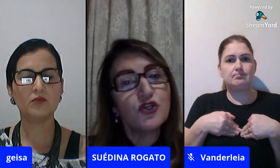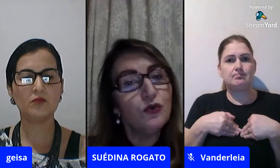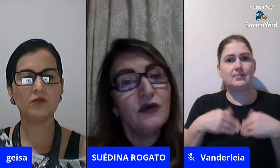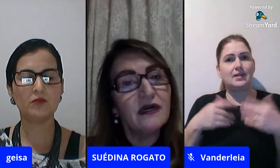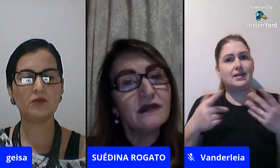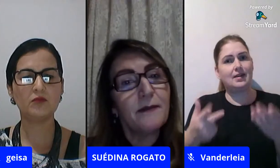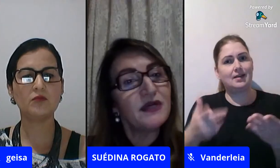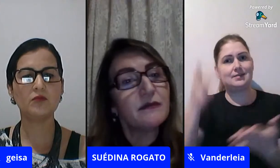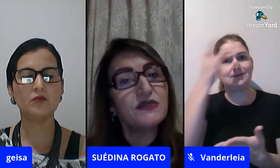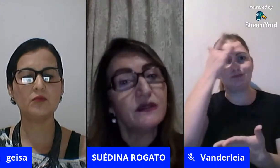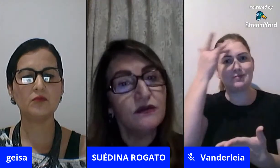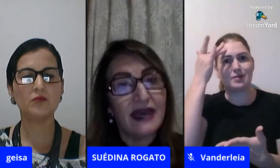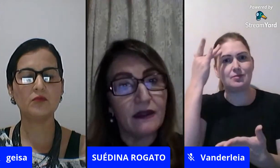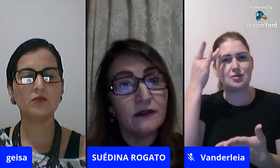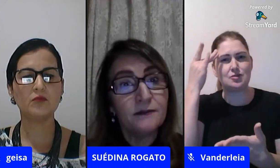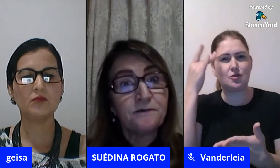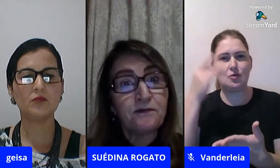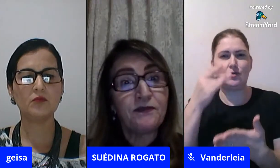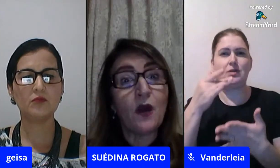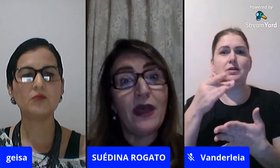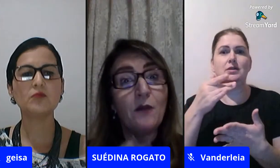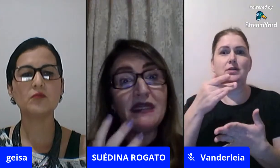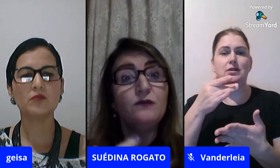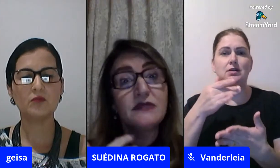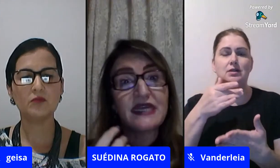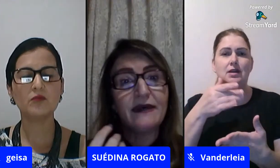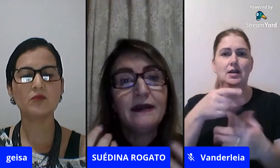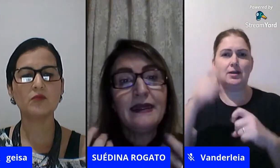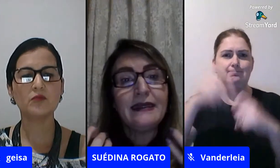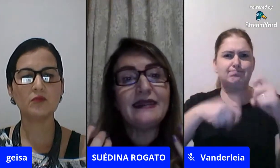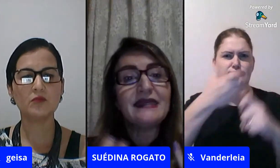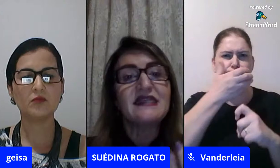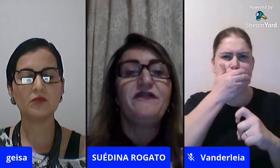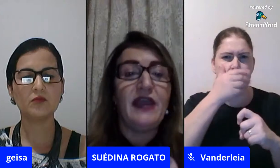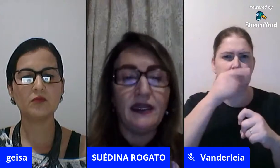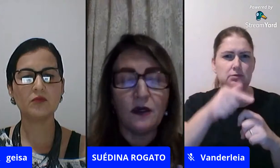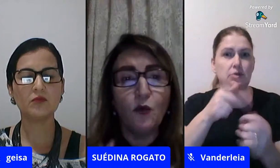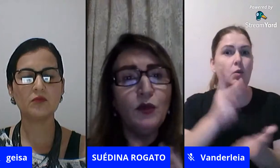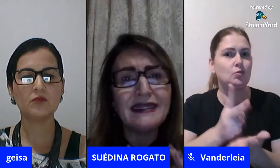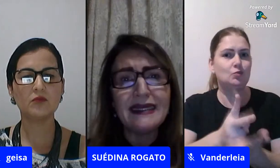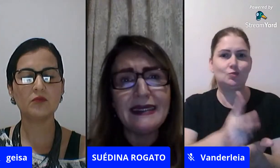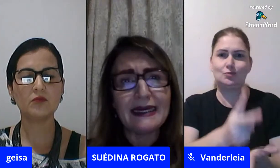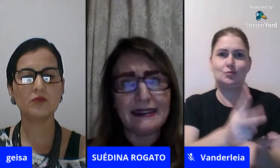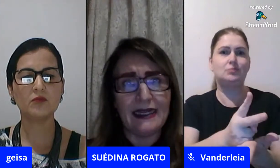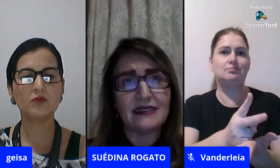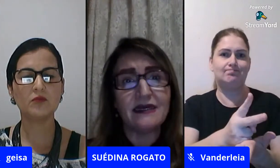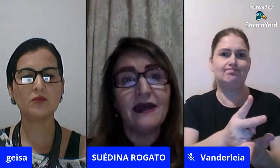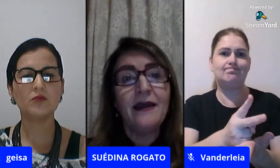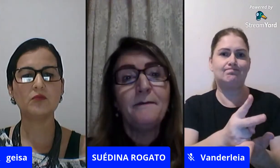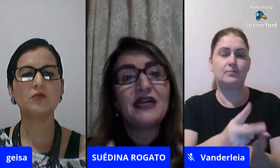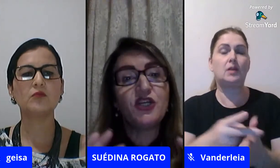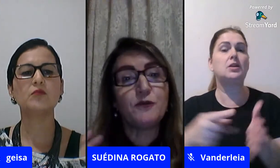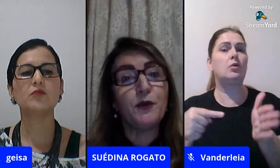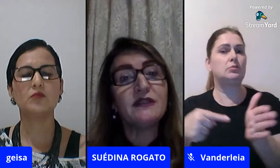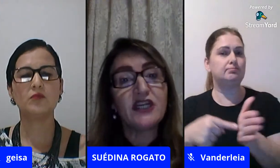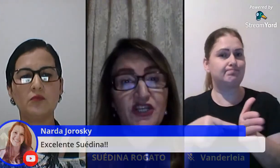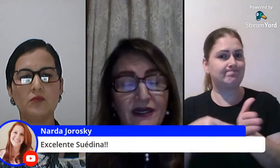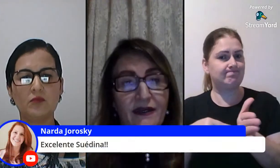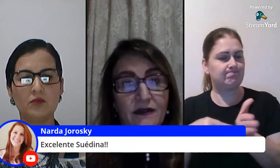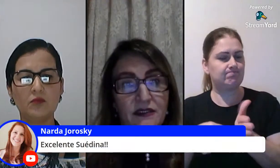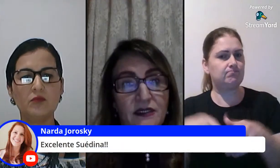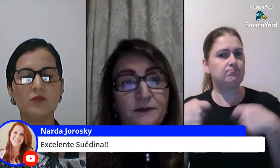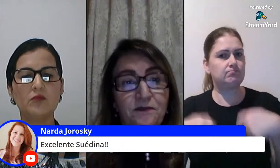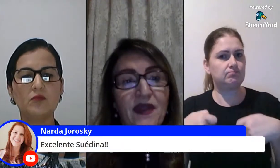abusador continua depois abusando dela então é uma denúncia que tem que ser feita com muita delicadeza para a gente